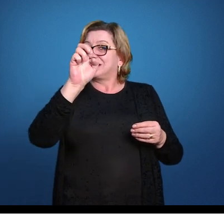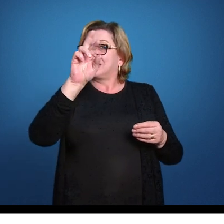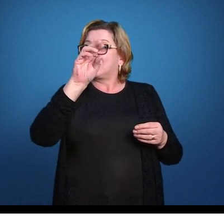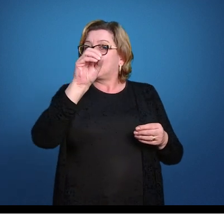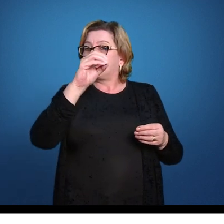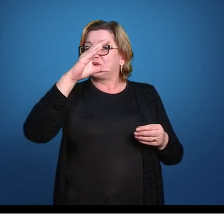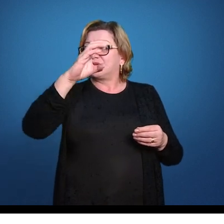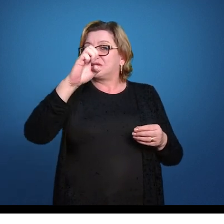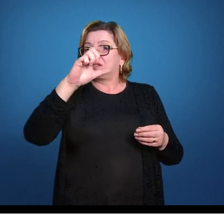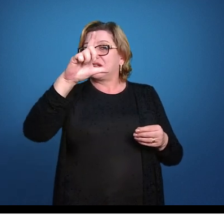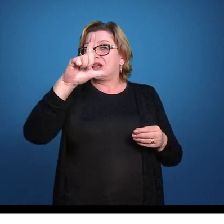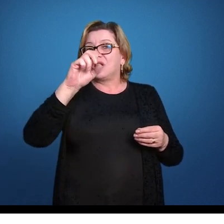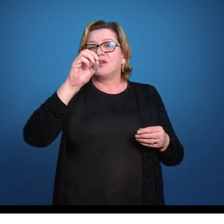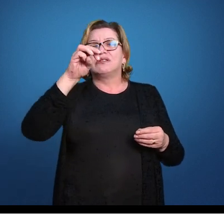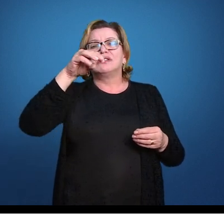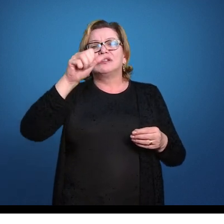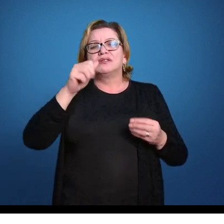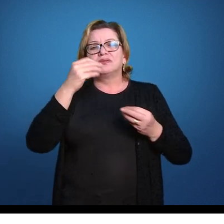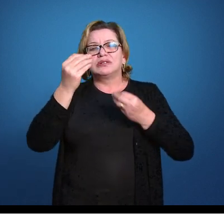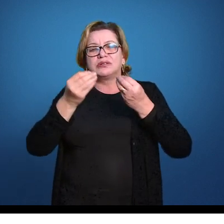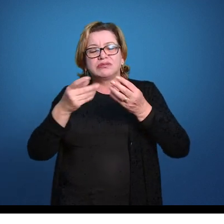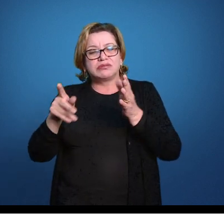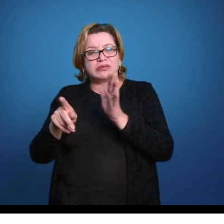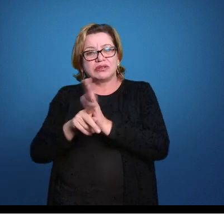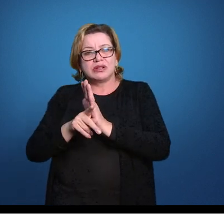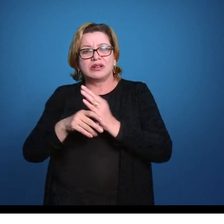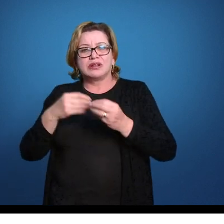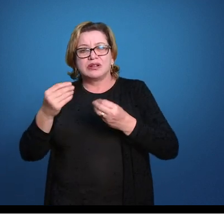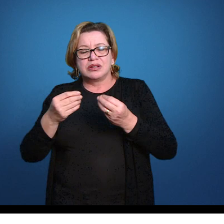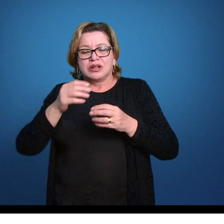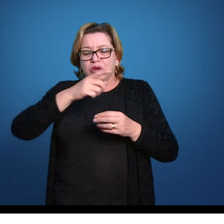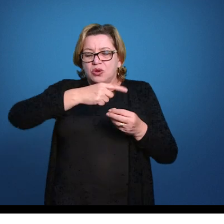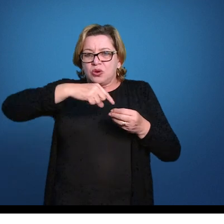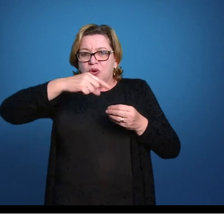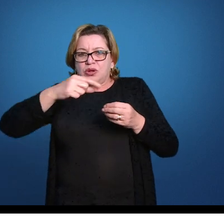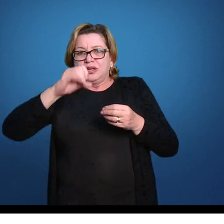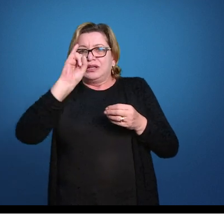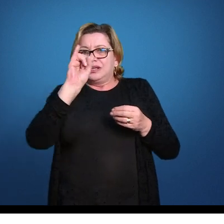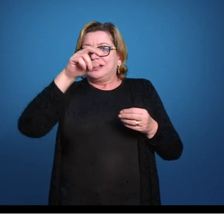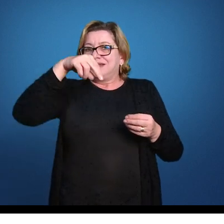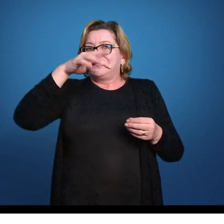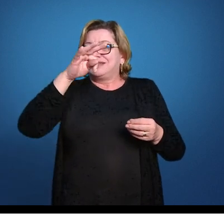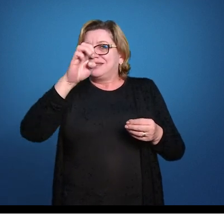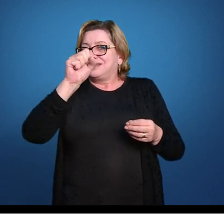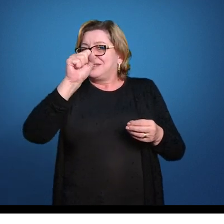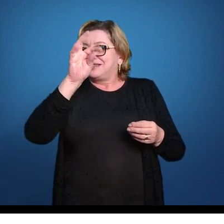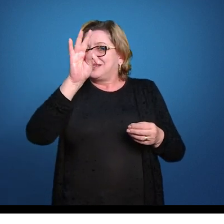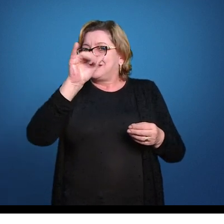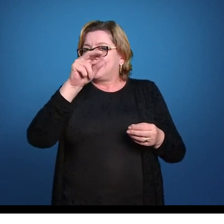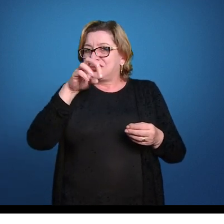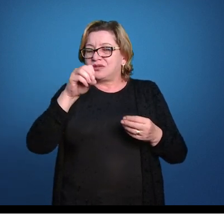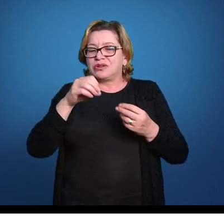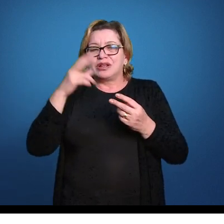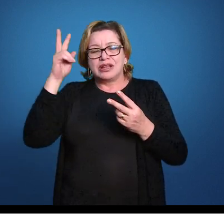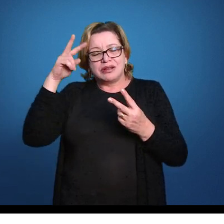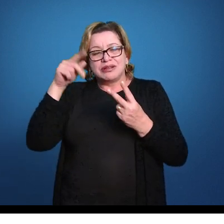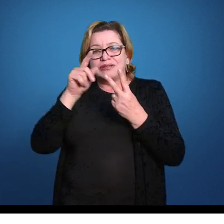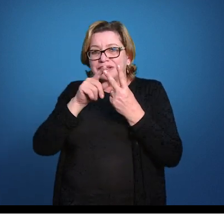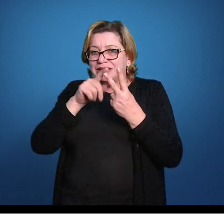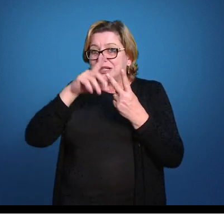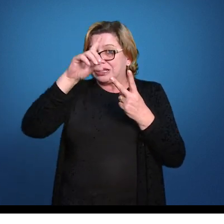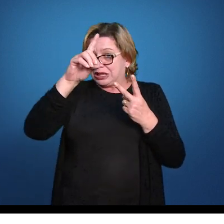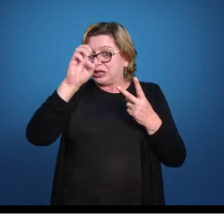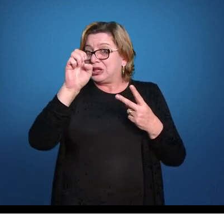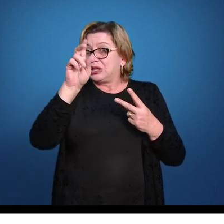enterocélico, enteros é o intestino. Ainda pensando nos animais deuterostômios, a gente tem,